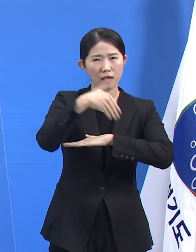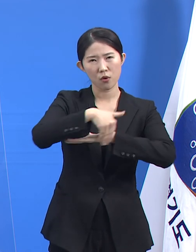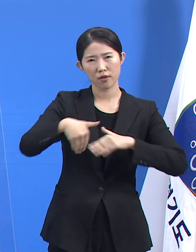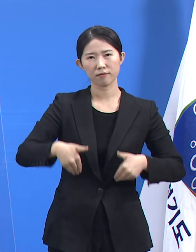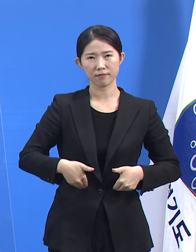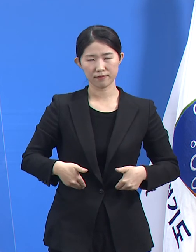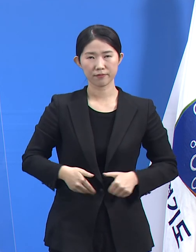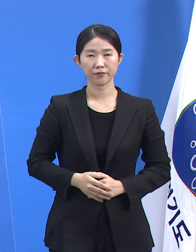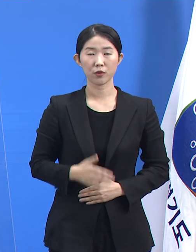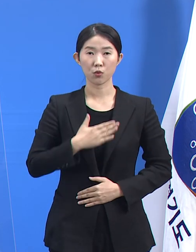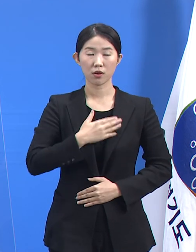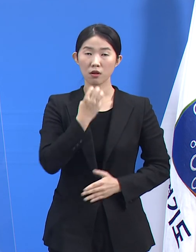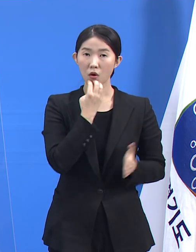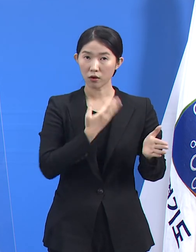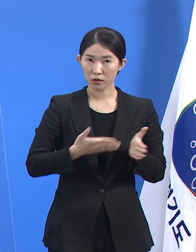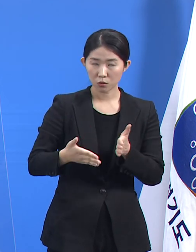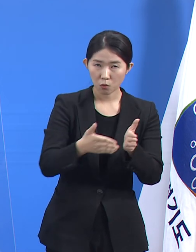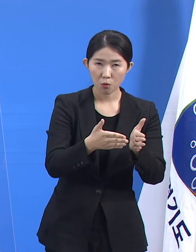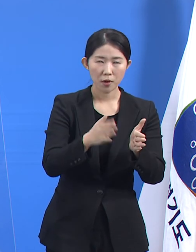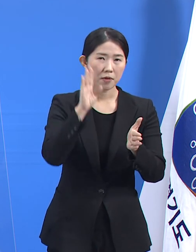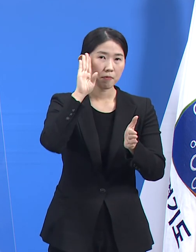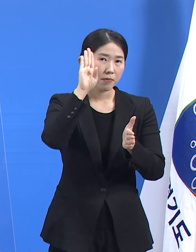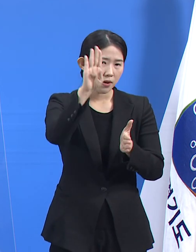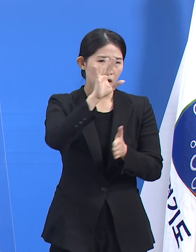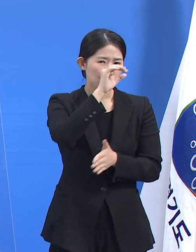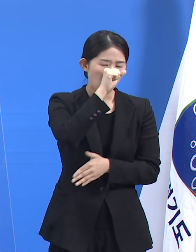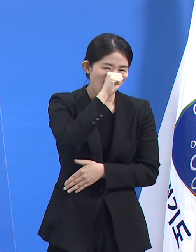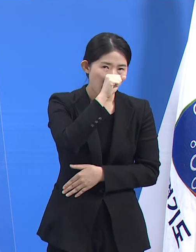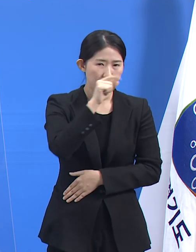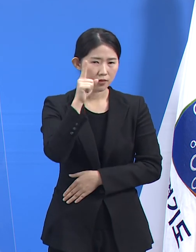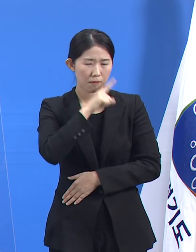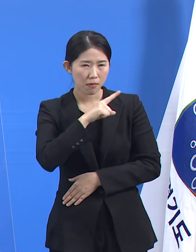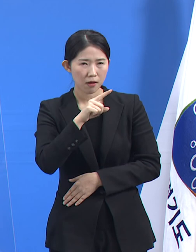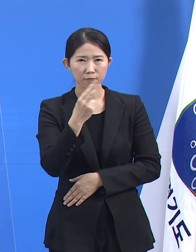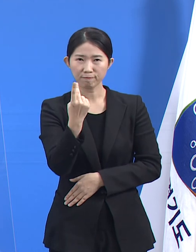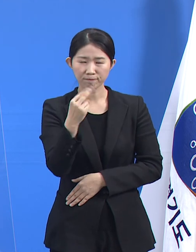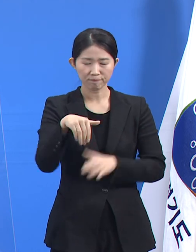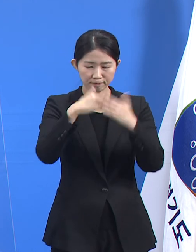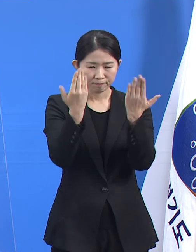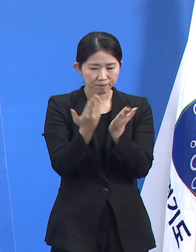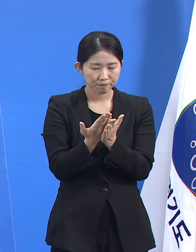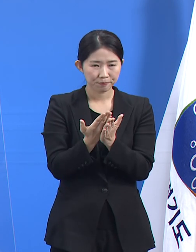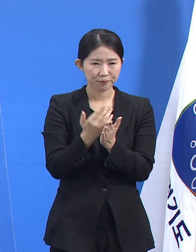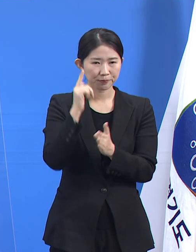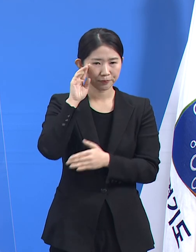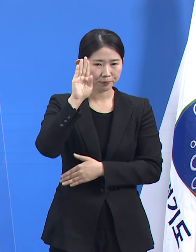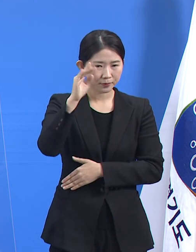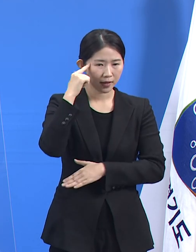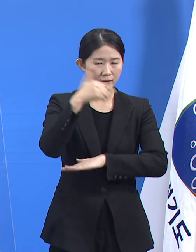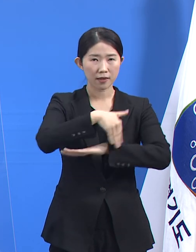것까지 모든 가능성을 열어두고 성실하게 미래를 대비하겠습니다. 감사합니다.